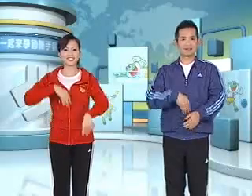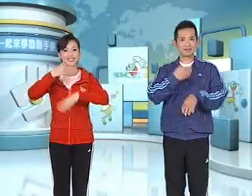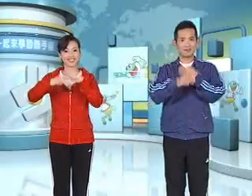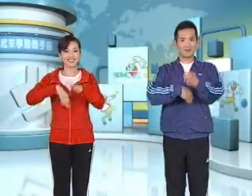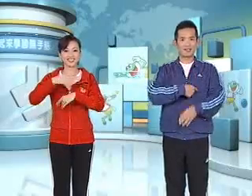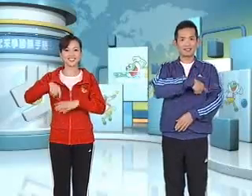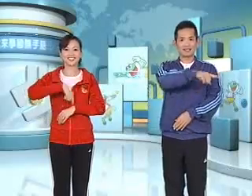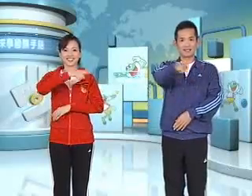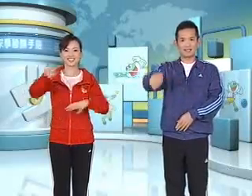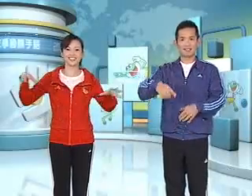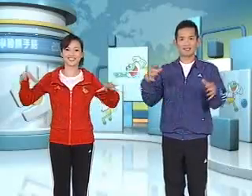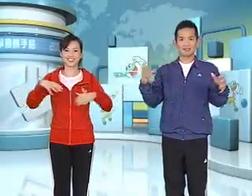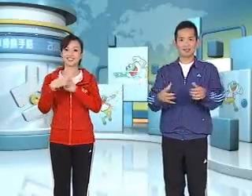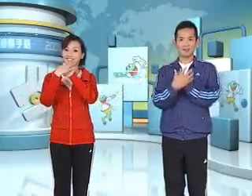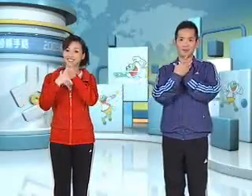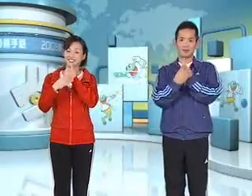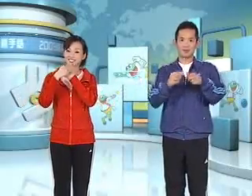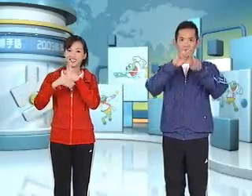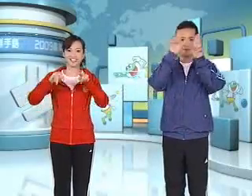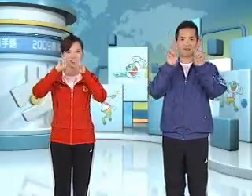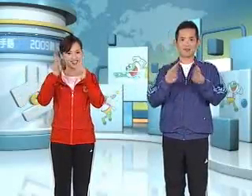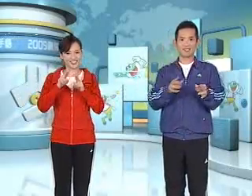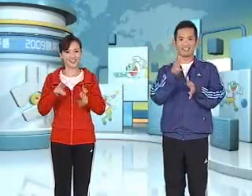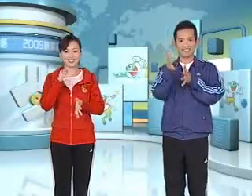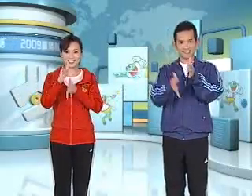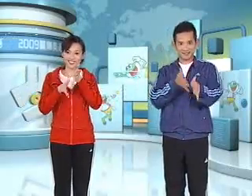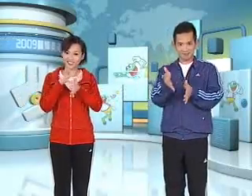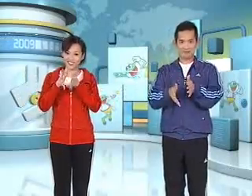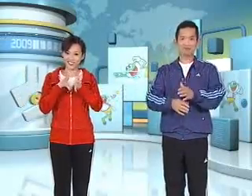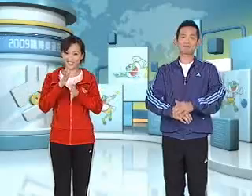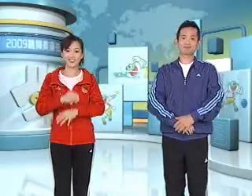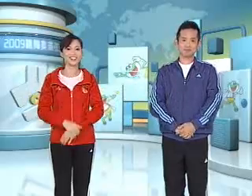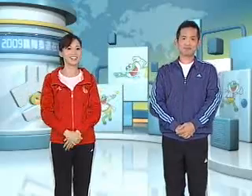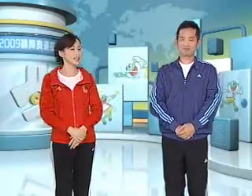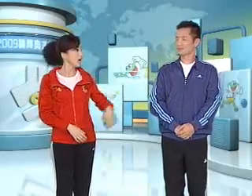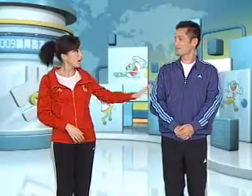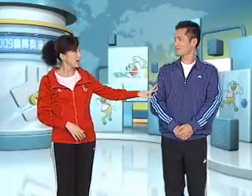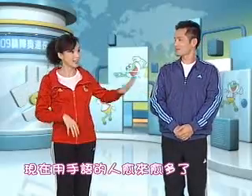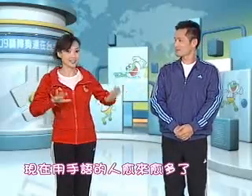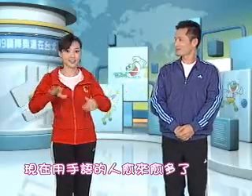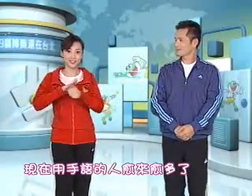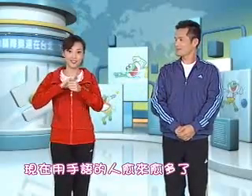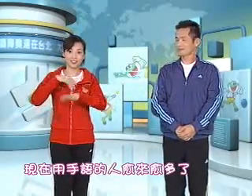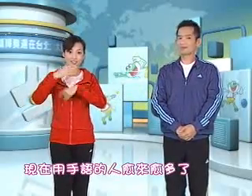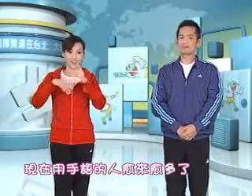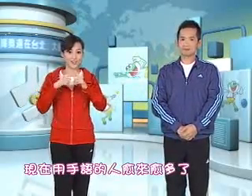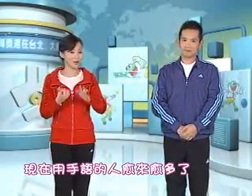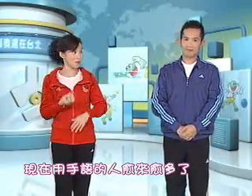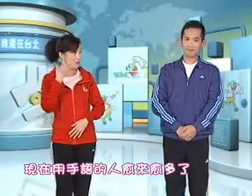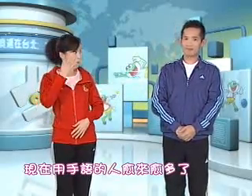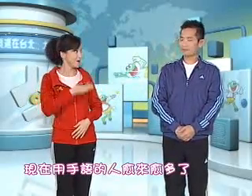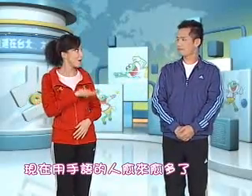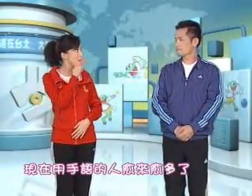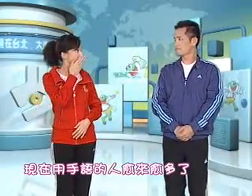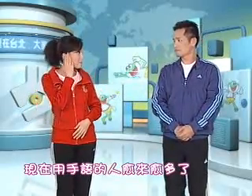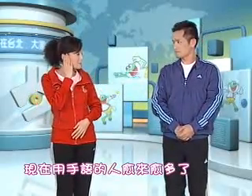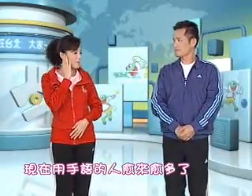动动双手大家一起来学国际手语比现在用手语的人越来越多了